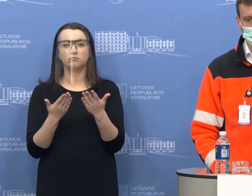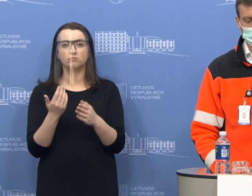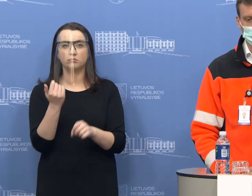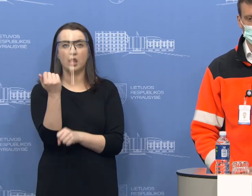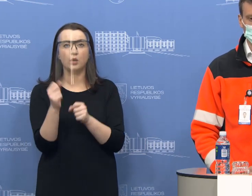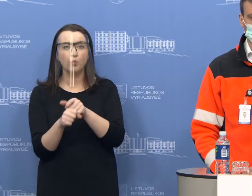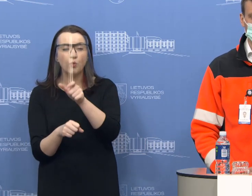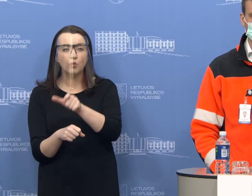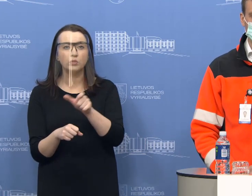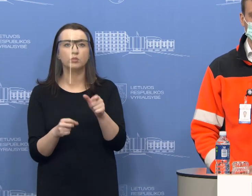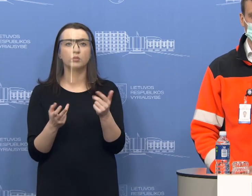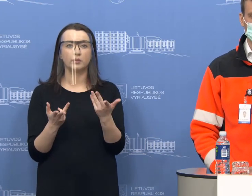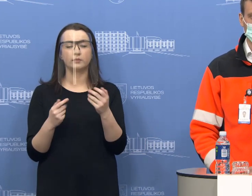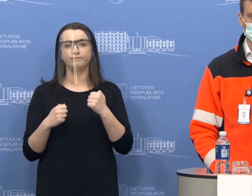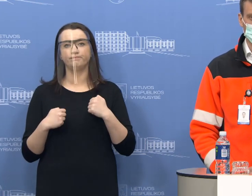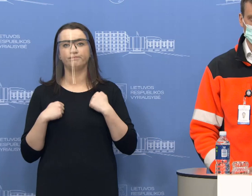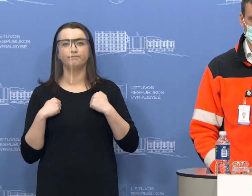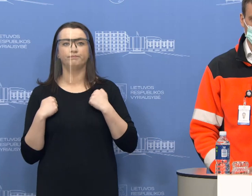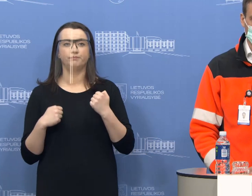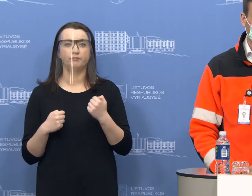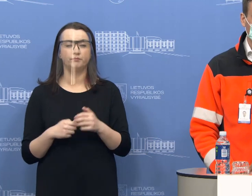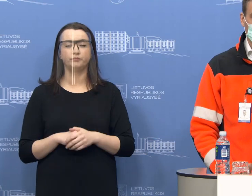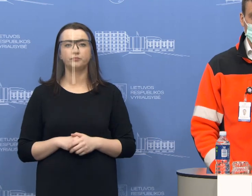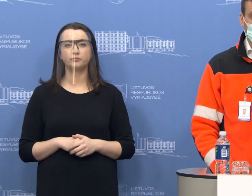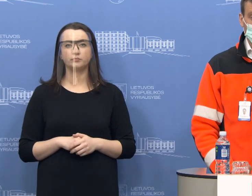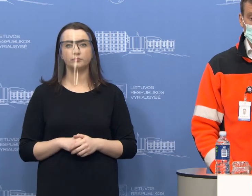grafikė ir tiek mūsų konsultantai gali priimti.